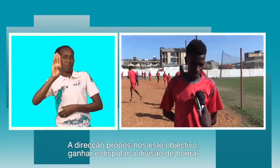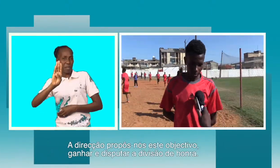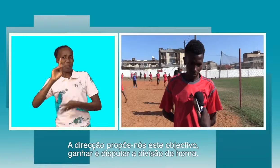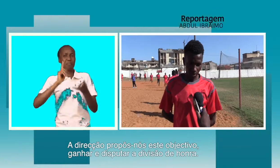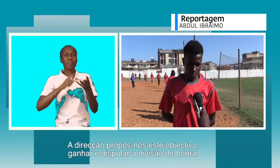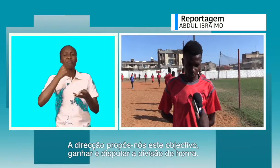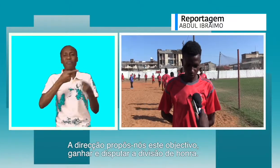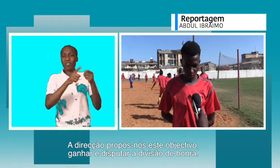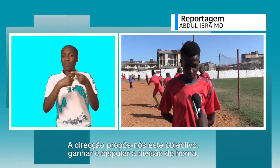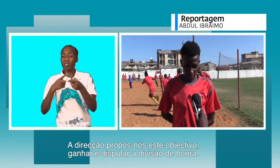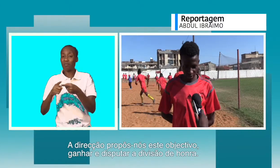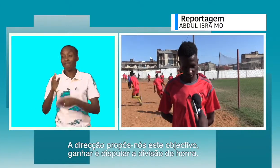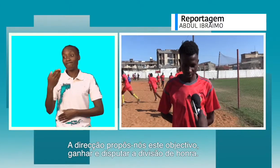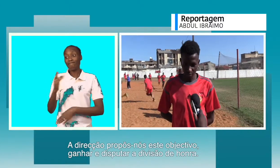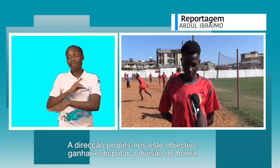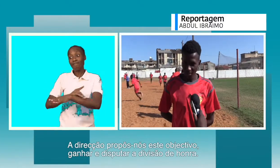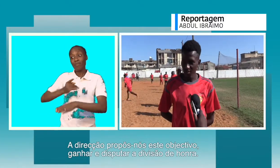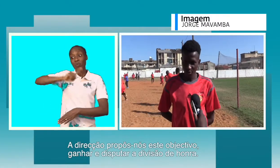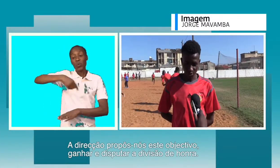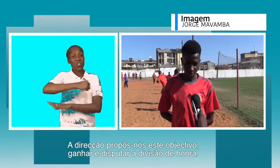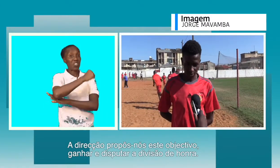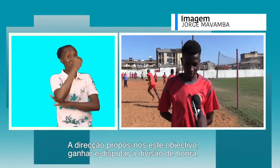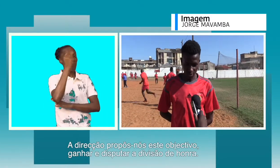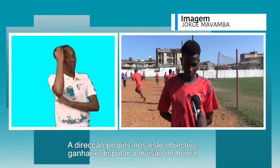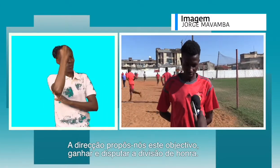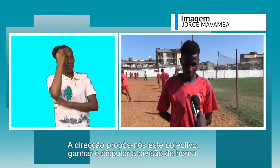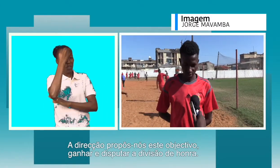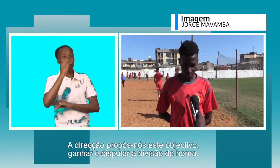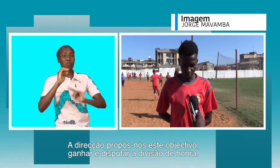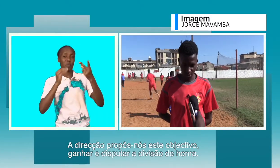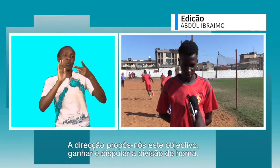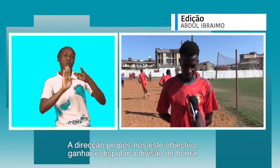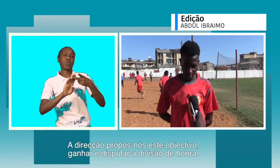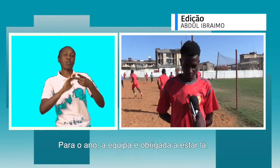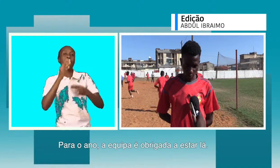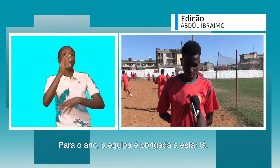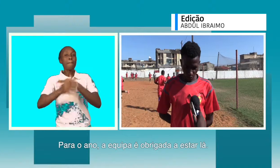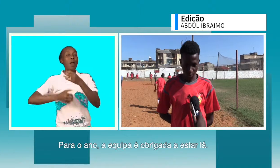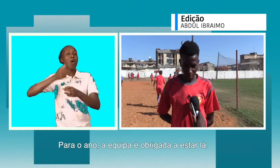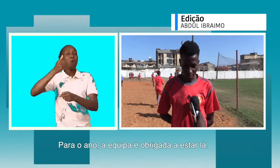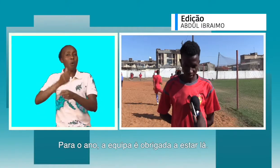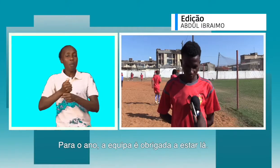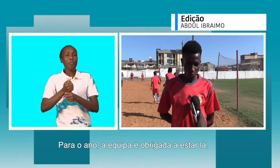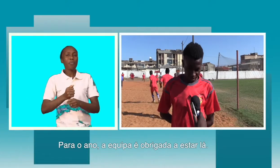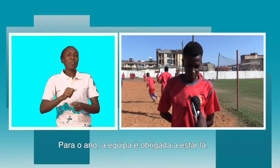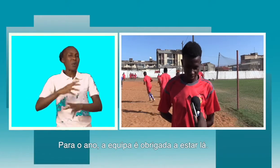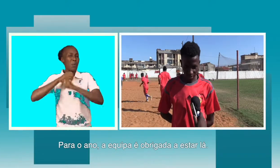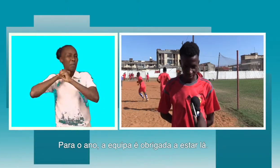A direção nos propôs este objetivo. Se a malta ganha, missão é jogar a segunda divisão da hora. Para o ano, automaticamente, a equipe é obrigada a estar lá.